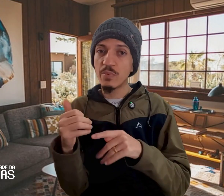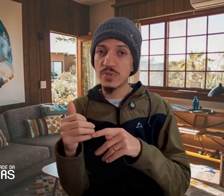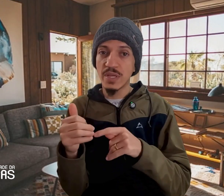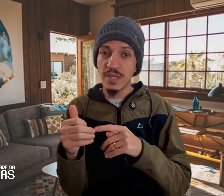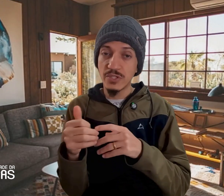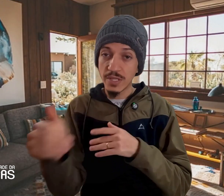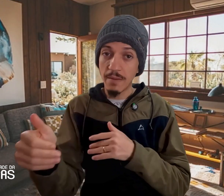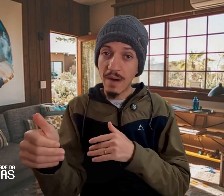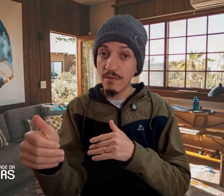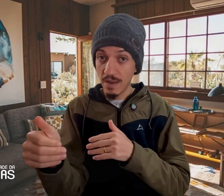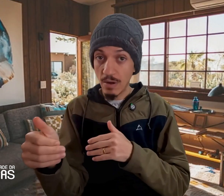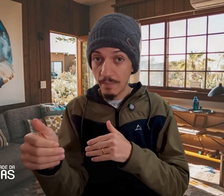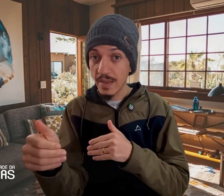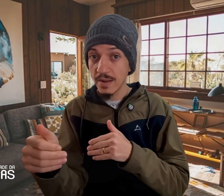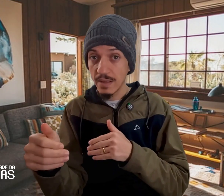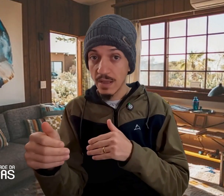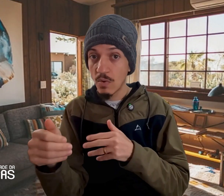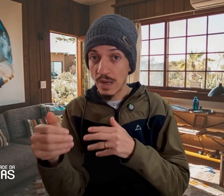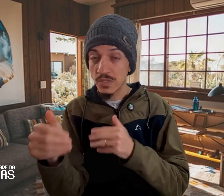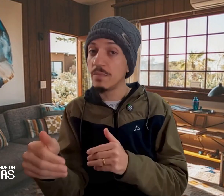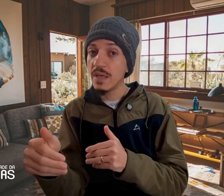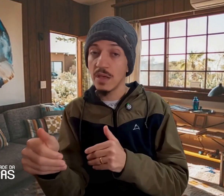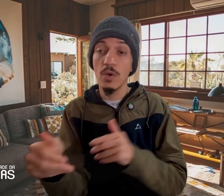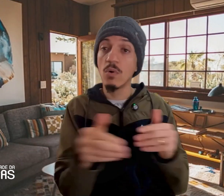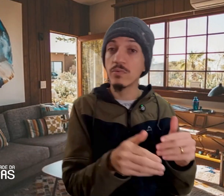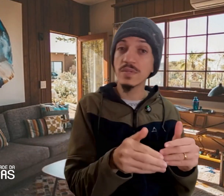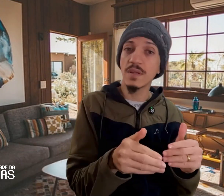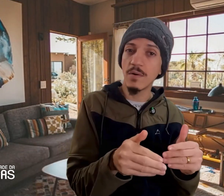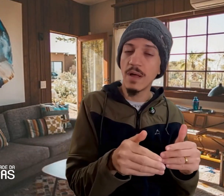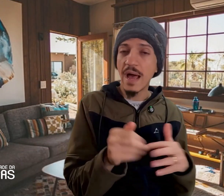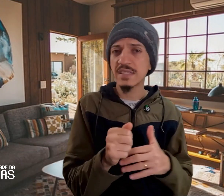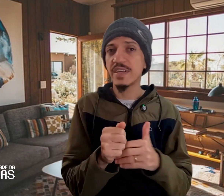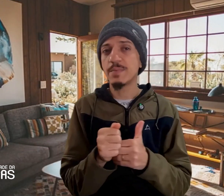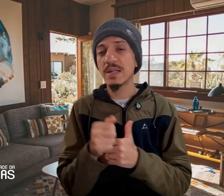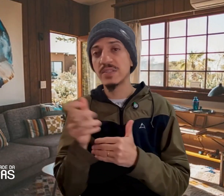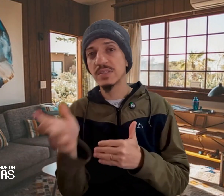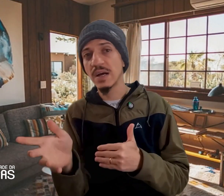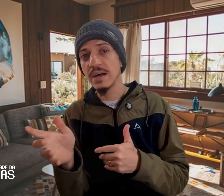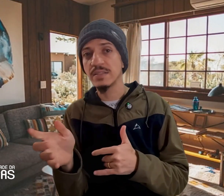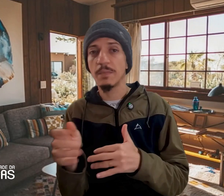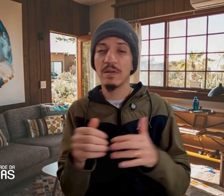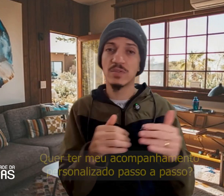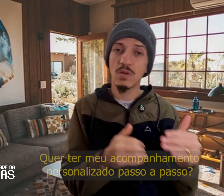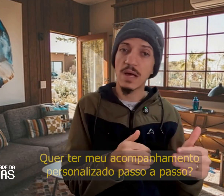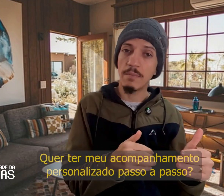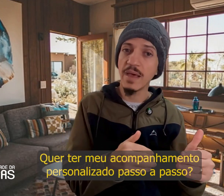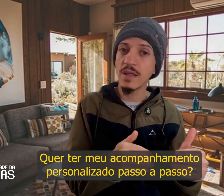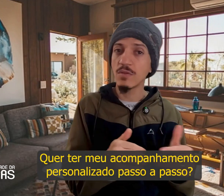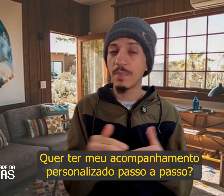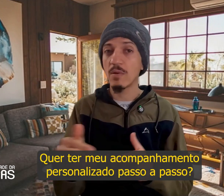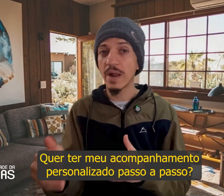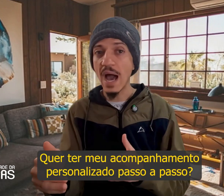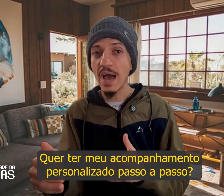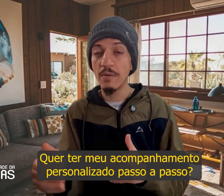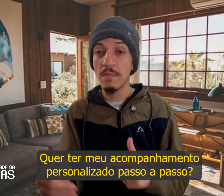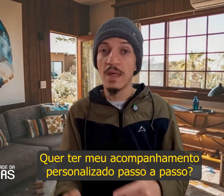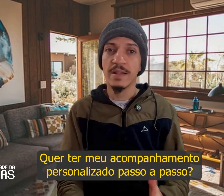de trabalho valiam a pena, eu assumi, e outros não. Às vezes, pela distância, pelo deslocamento, pelo horário. Teve